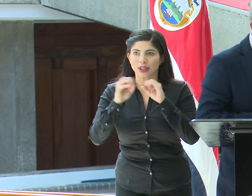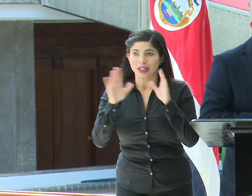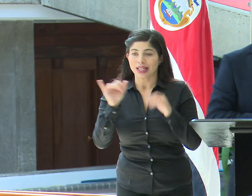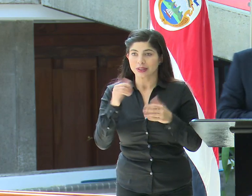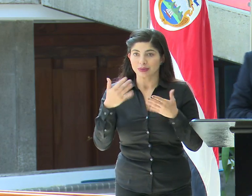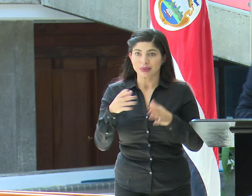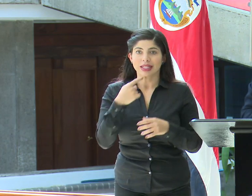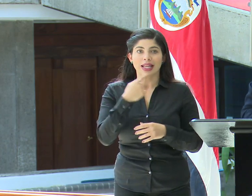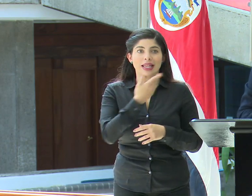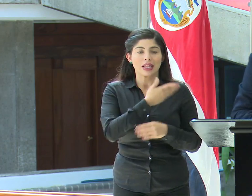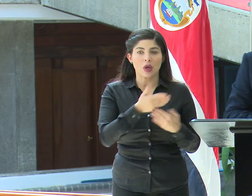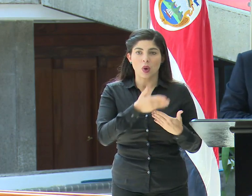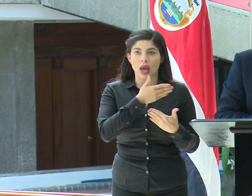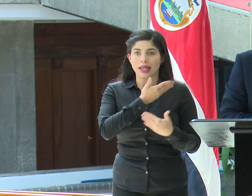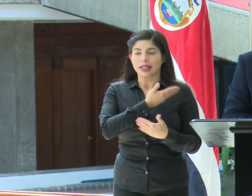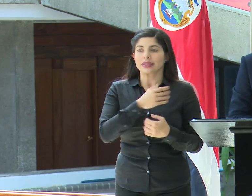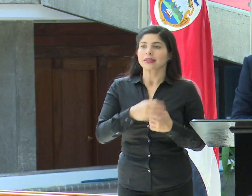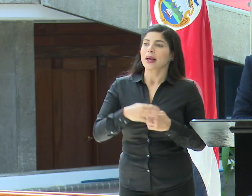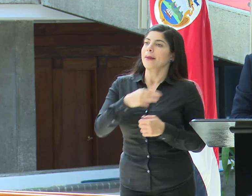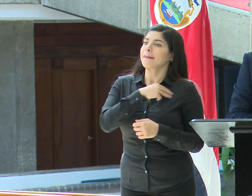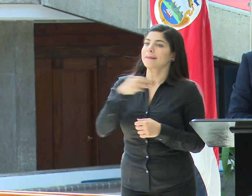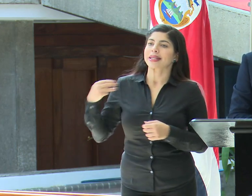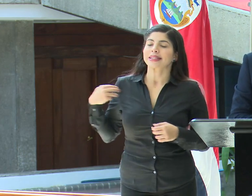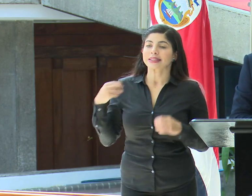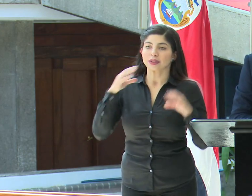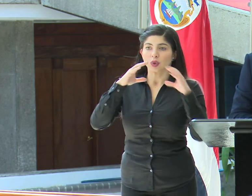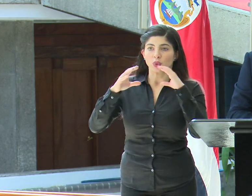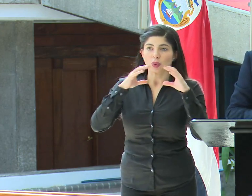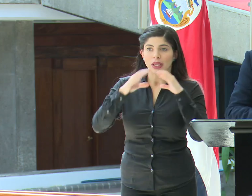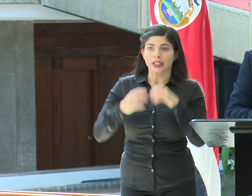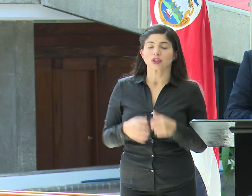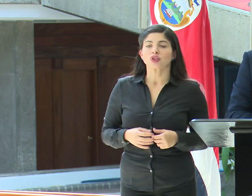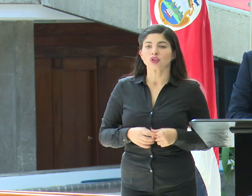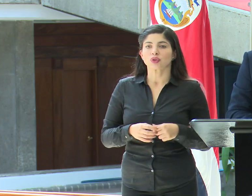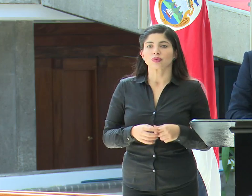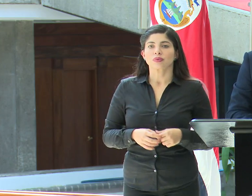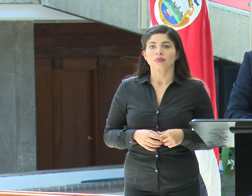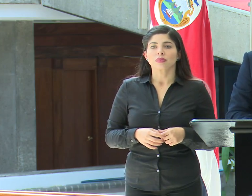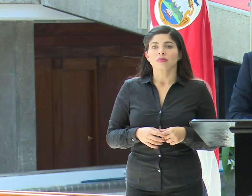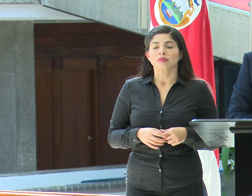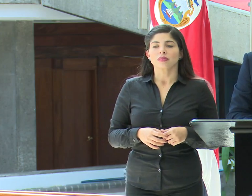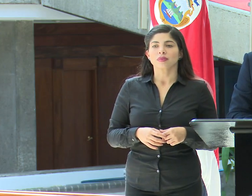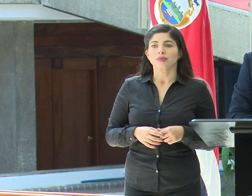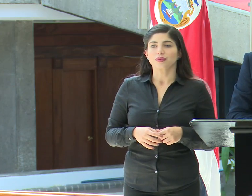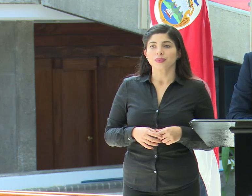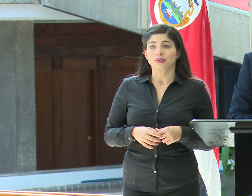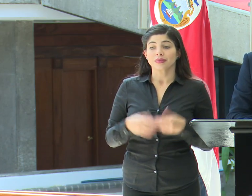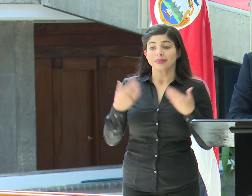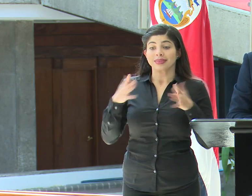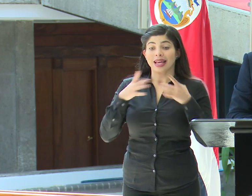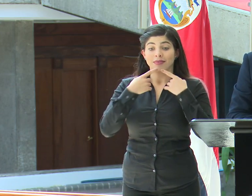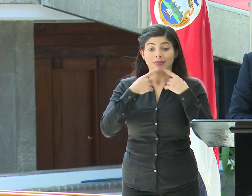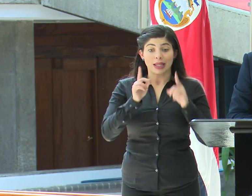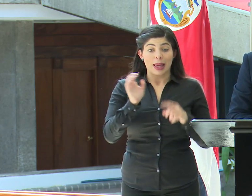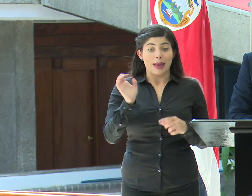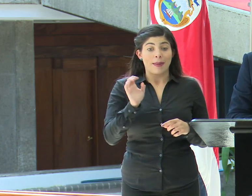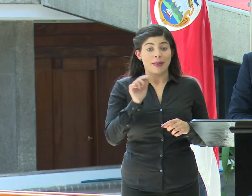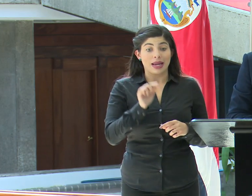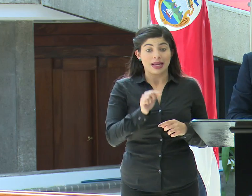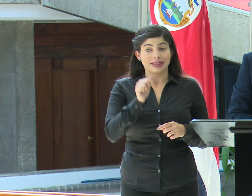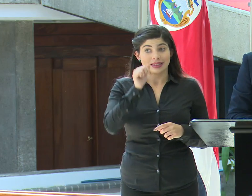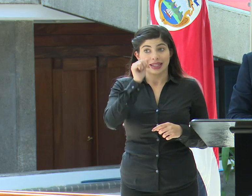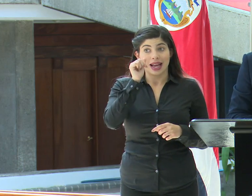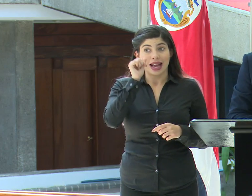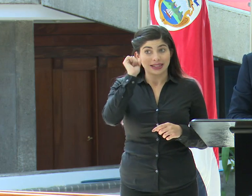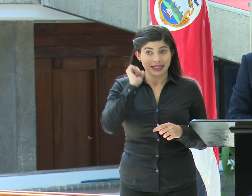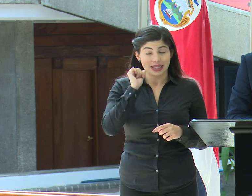como lo dijo anteriormente la ministra de Comunicación, teniendo la declaración de emergencia el día